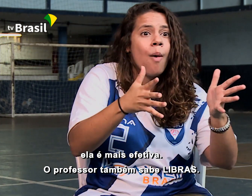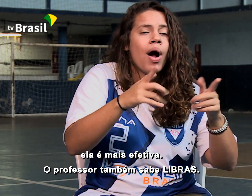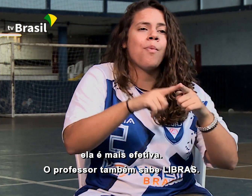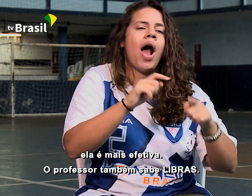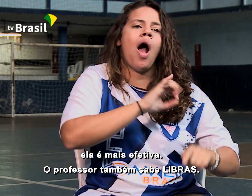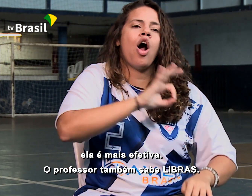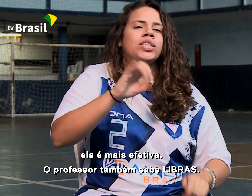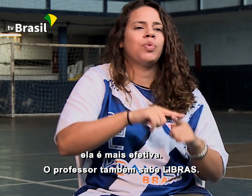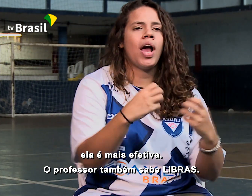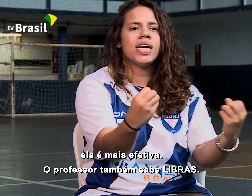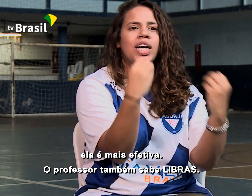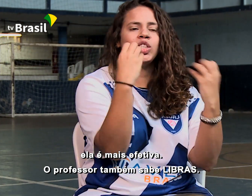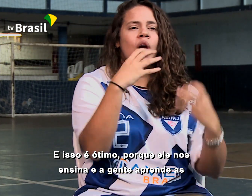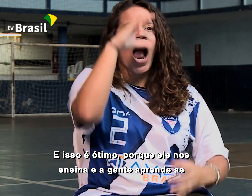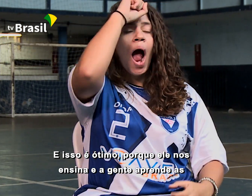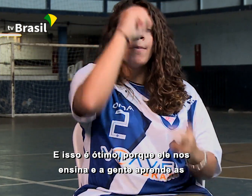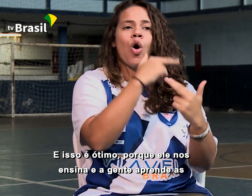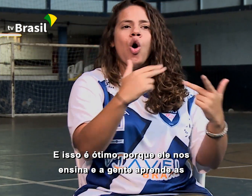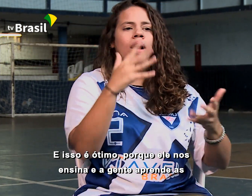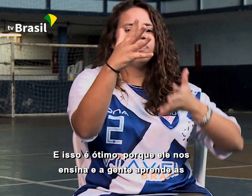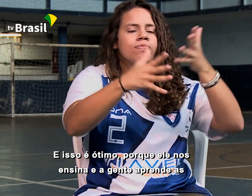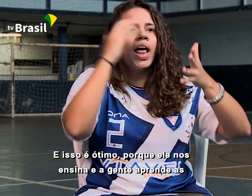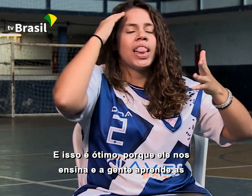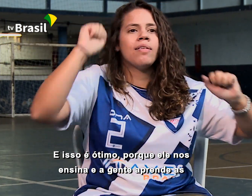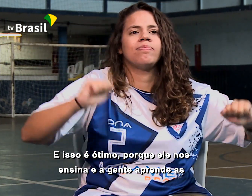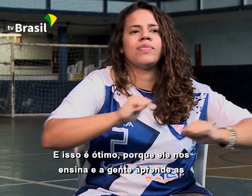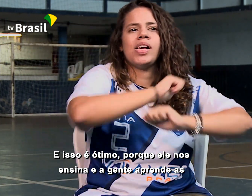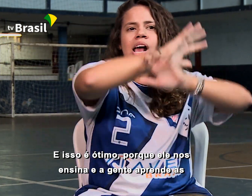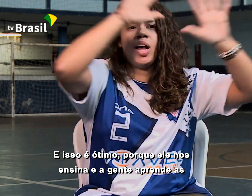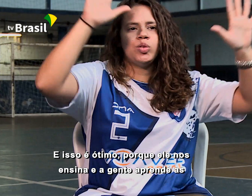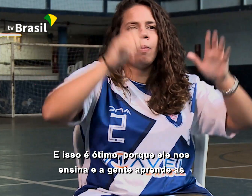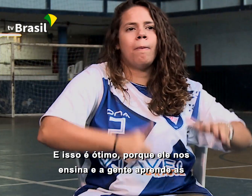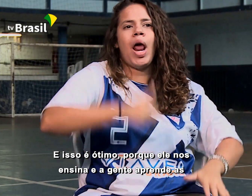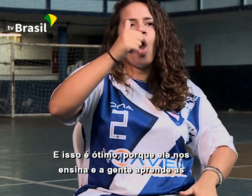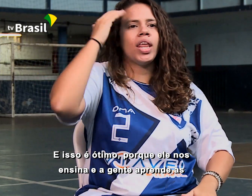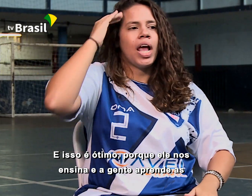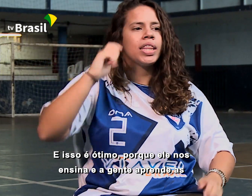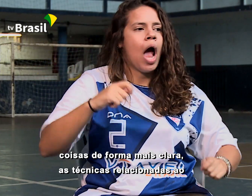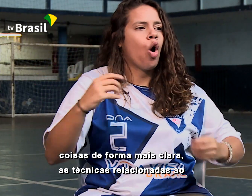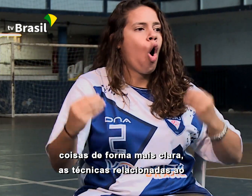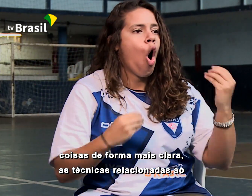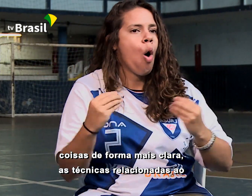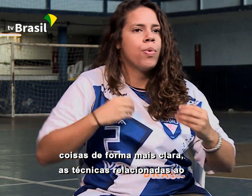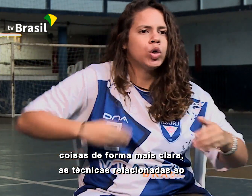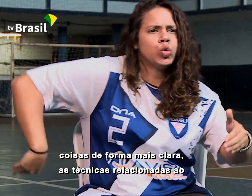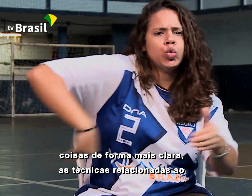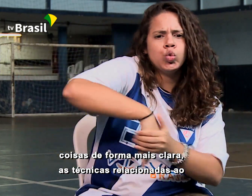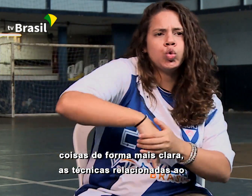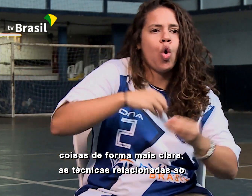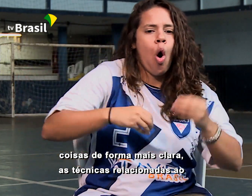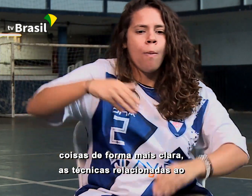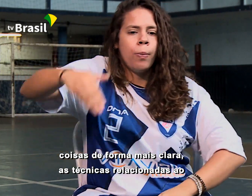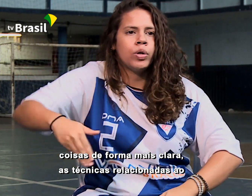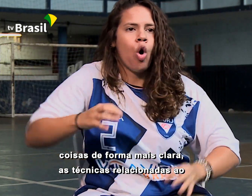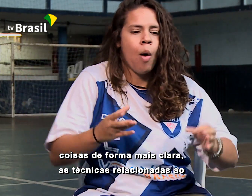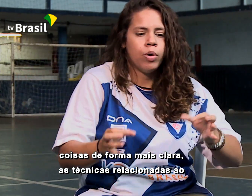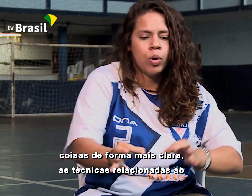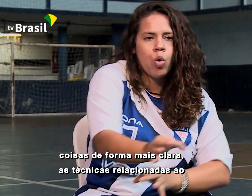professor também sabe libras. E isso é ótimo, porque ele nos ensina e a gente aprende as coisas de forma mais clara. As técnicas